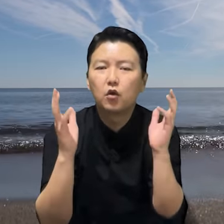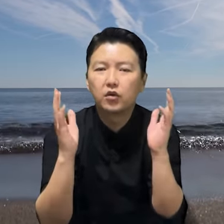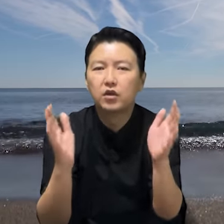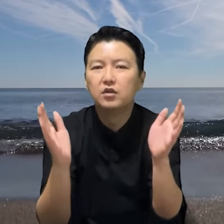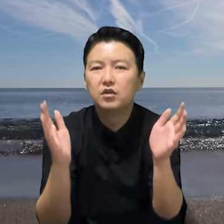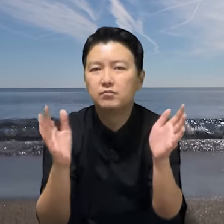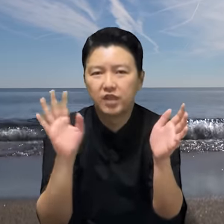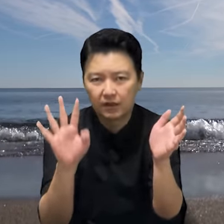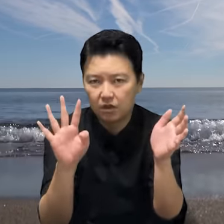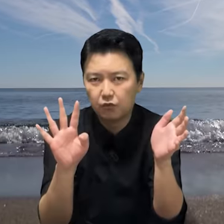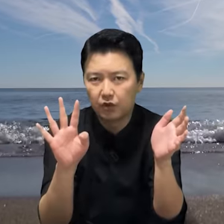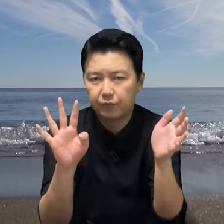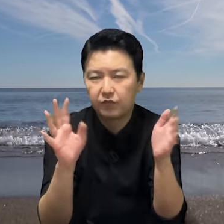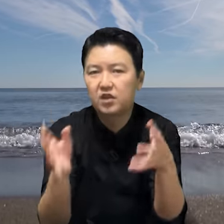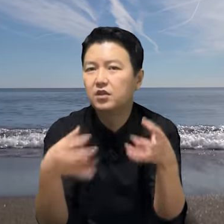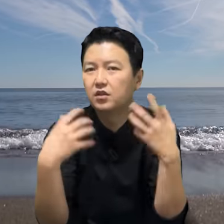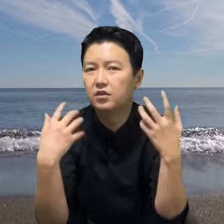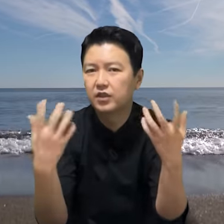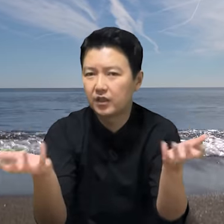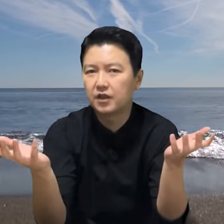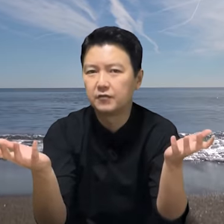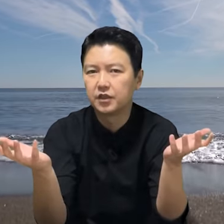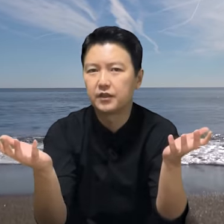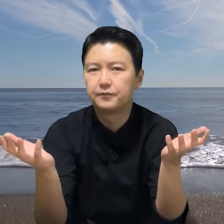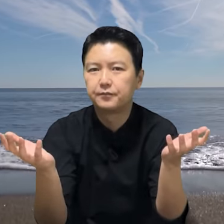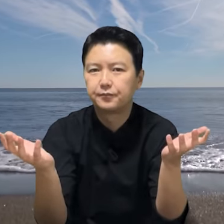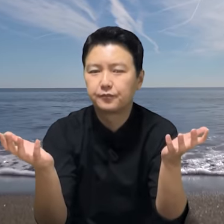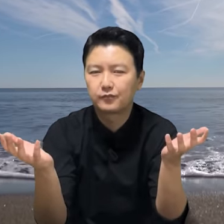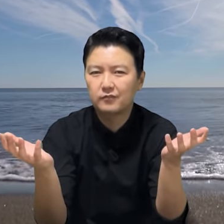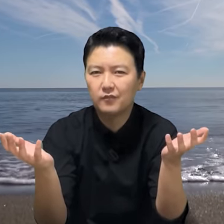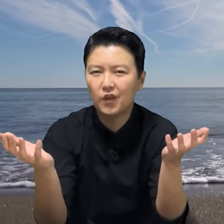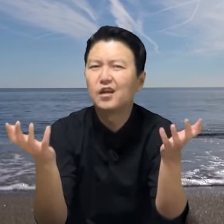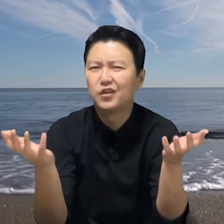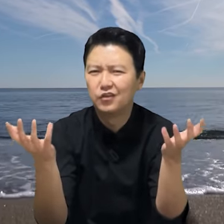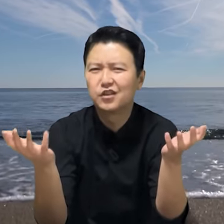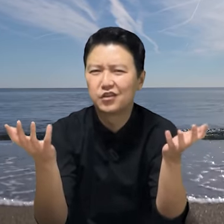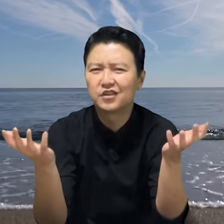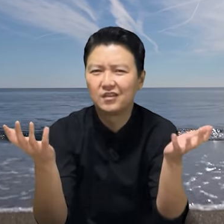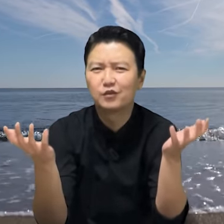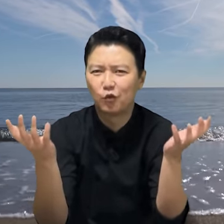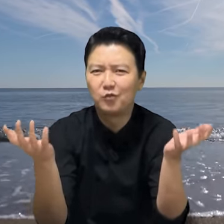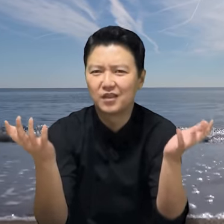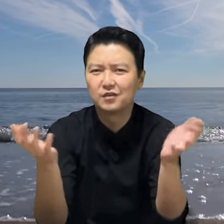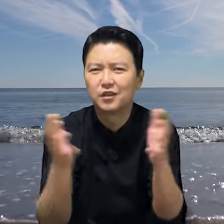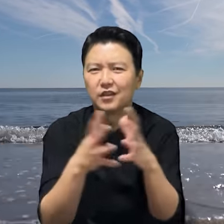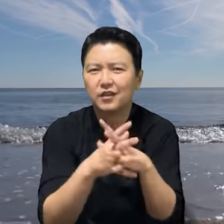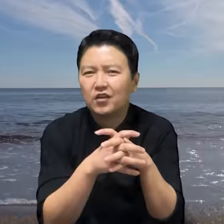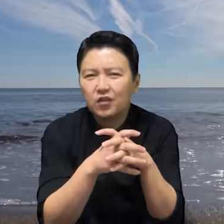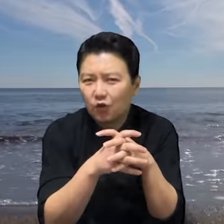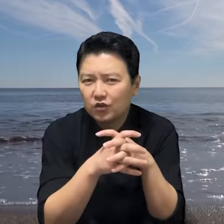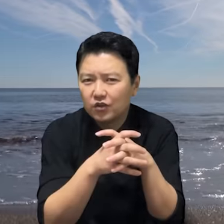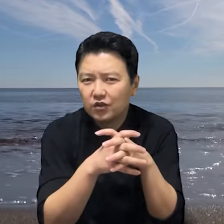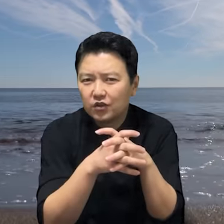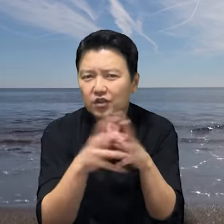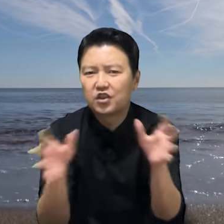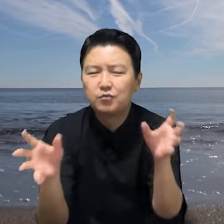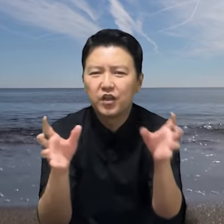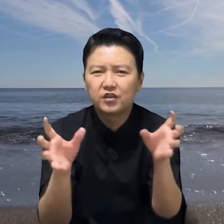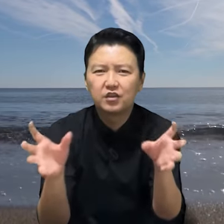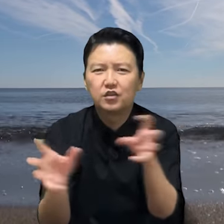현금 사천위원 등을 챙겨갑니다. 역시 경찰들 돈 많습니다. 그러고는 침대 세트를